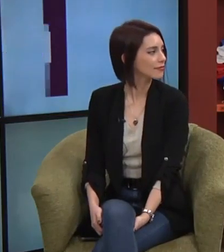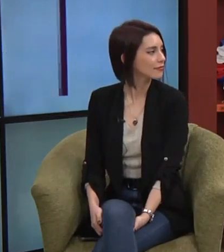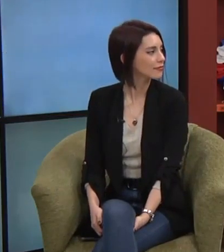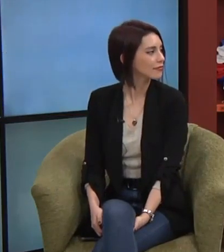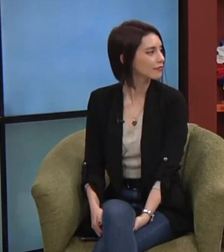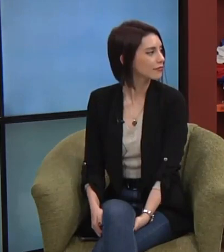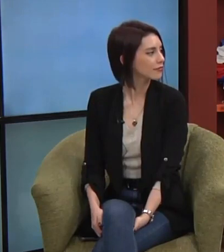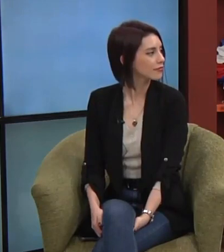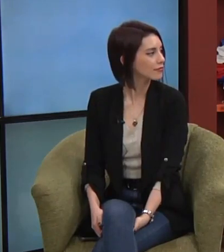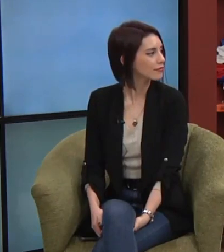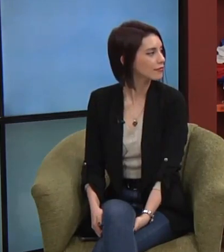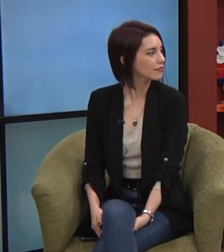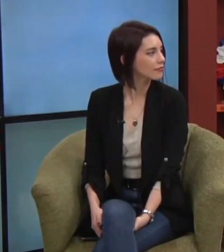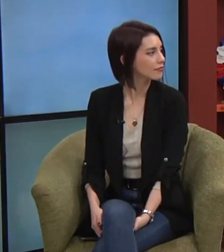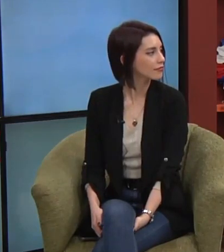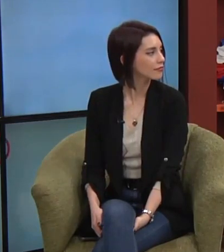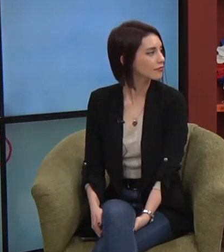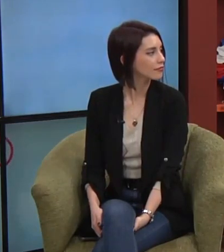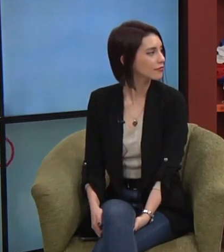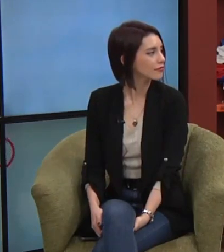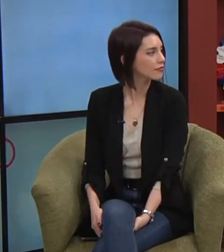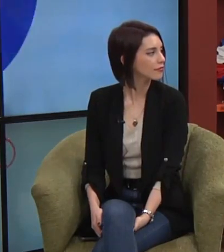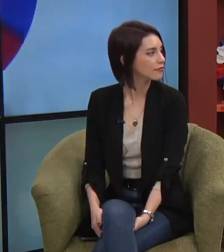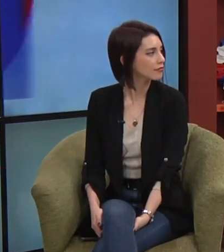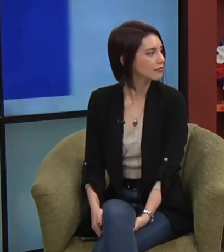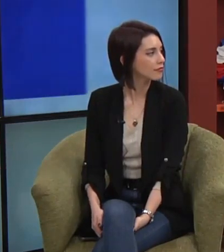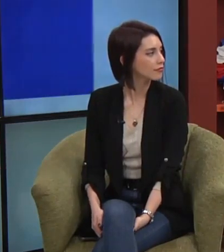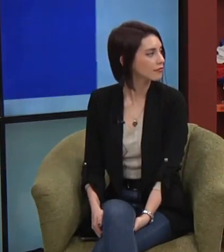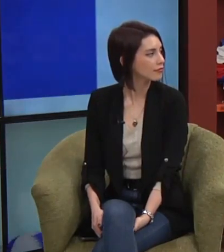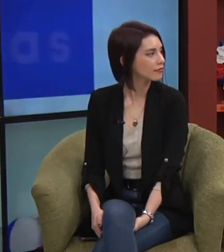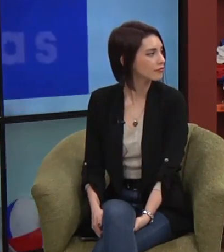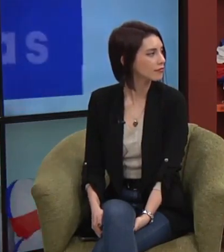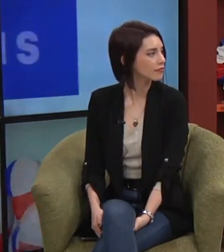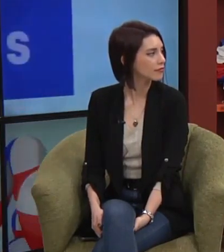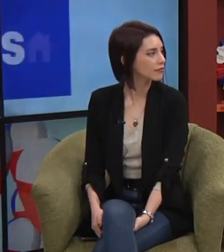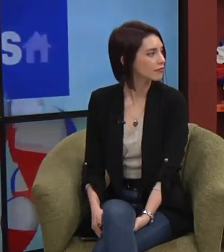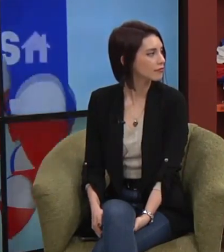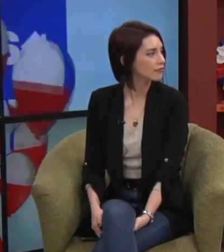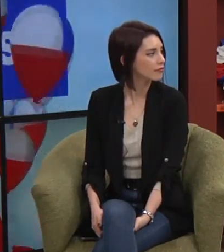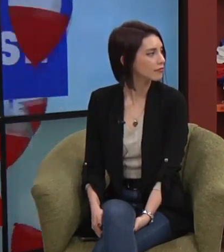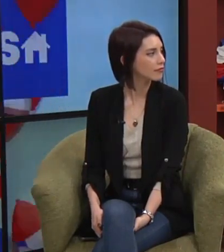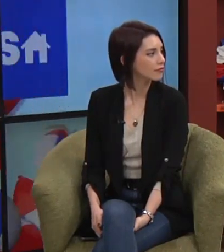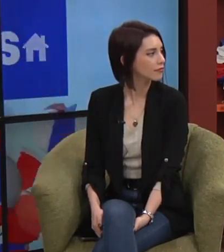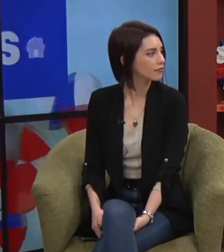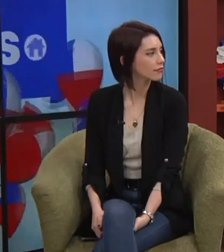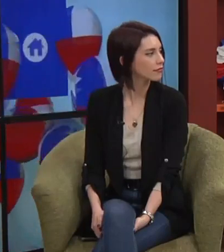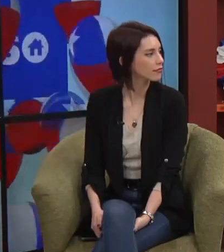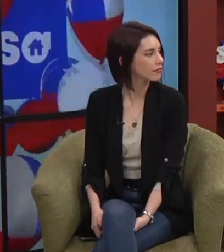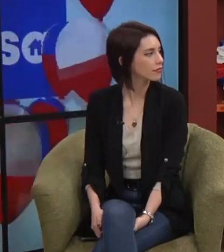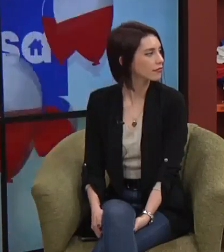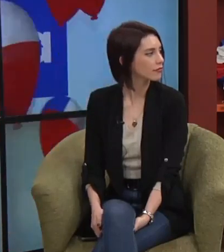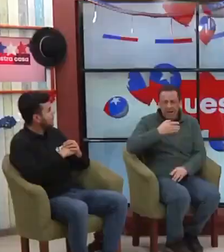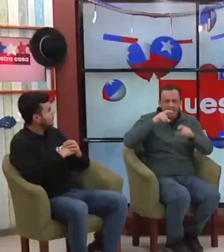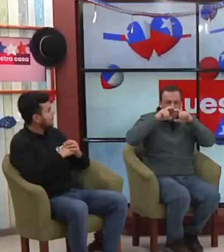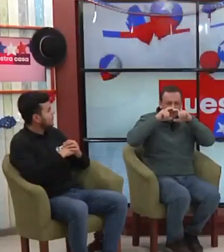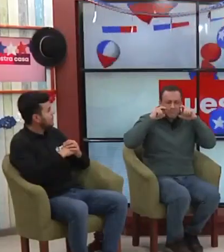y ella anda con su intérprete para todos lados, opera y ella opera todos operan con una mascarilla antes de que apareciera la pandemia